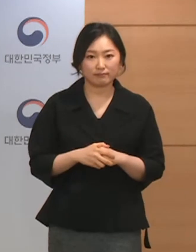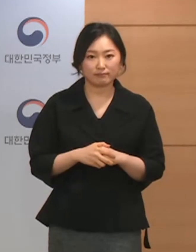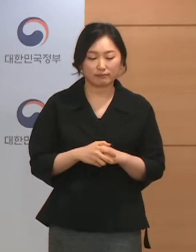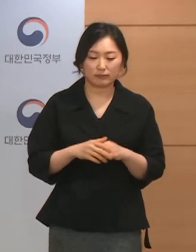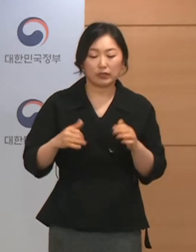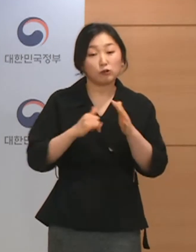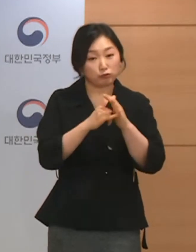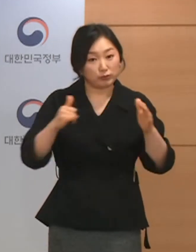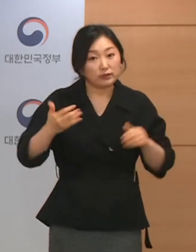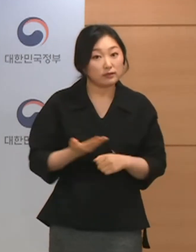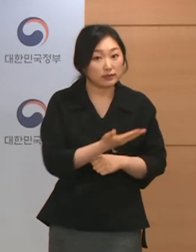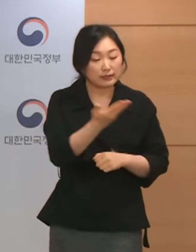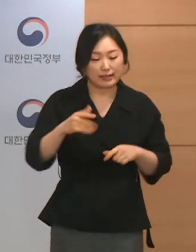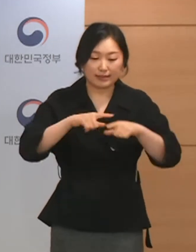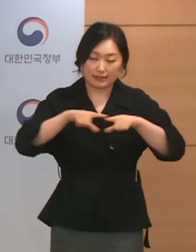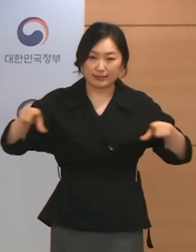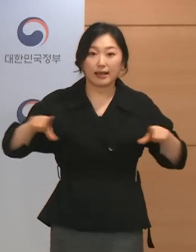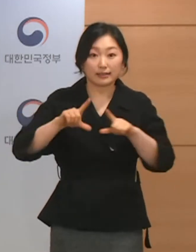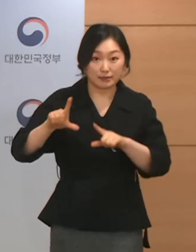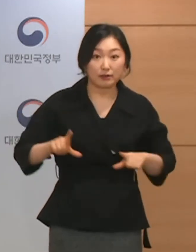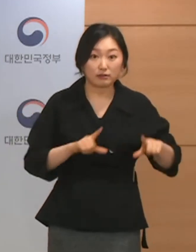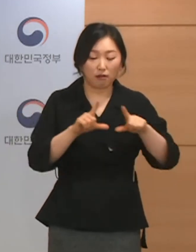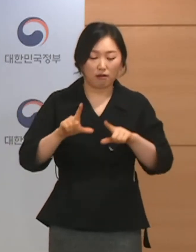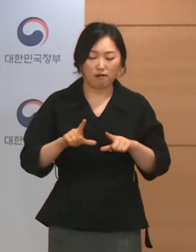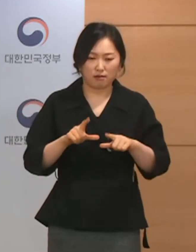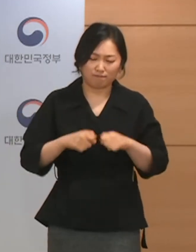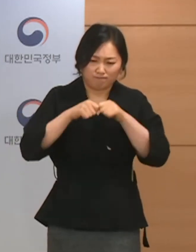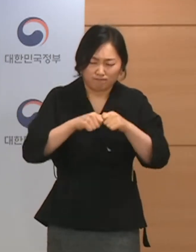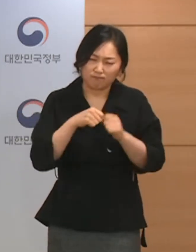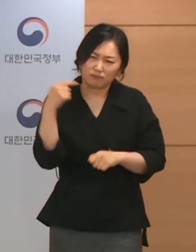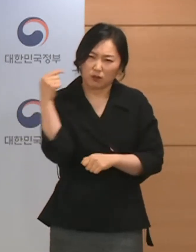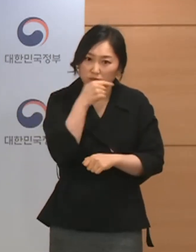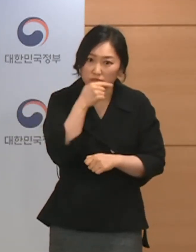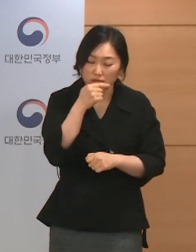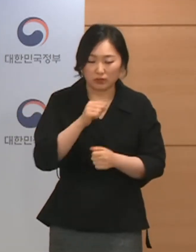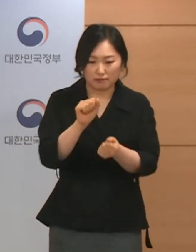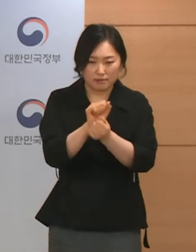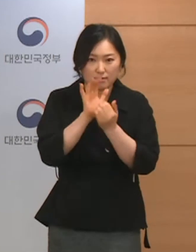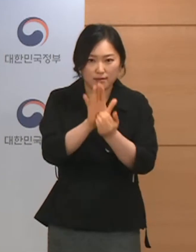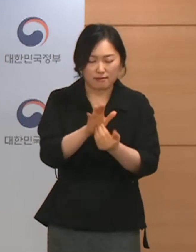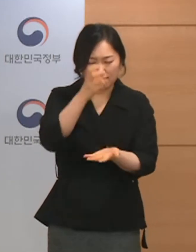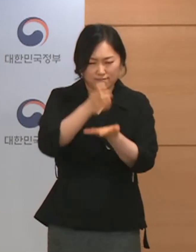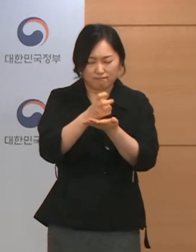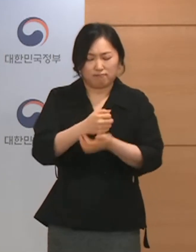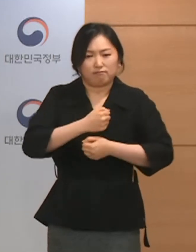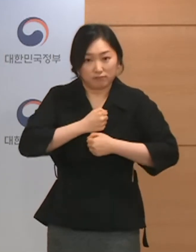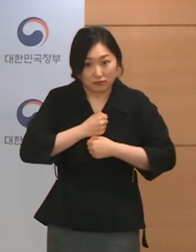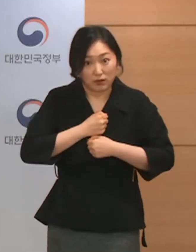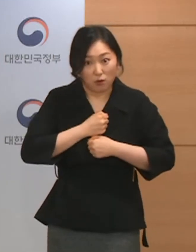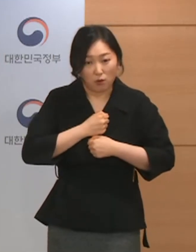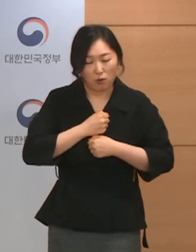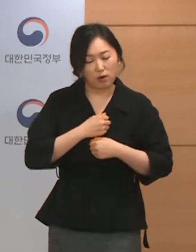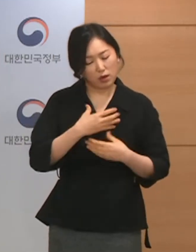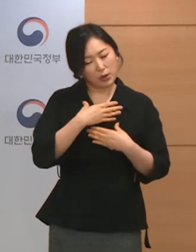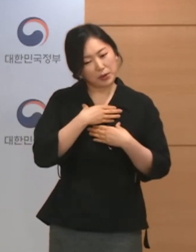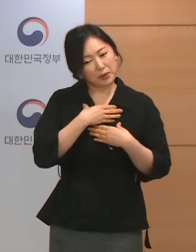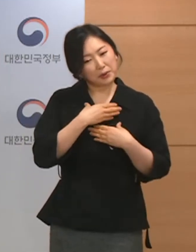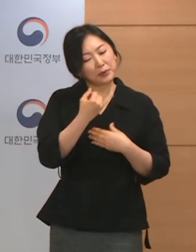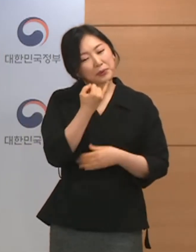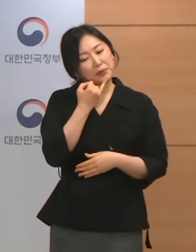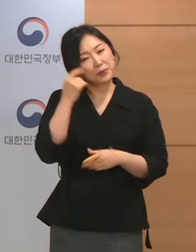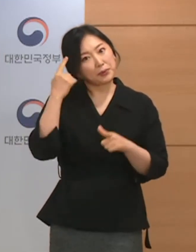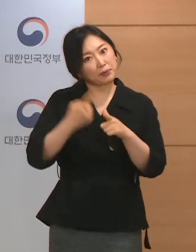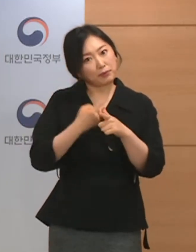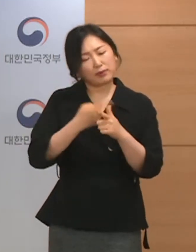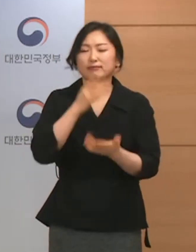국민들께서는 일상생활에서 철저하게 방역수칙을 지켜주시며 긴장을 놓지 말아주시기 바랍니다.